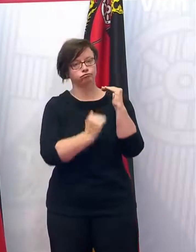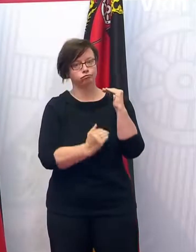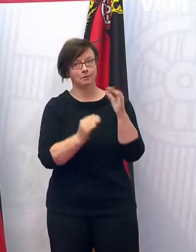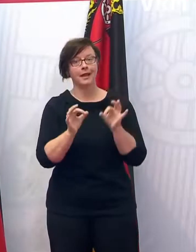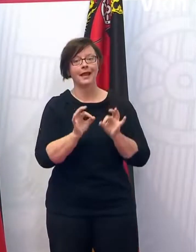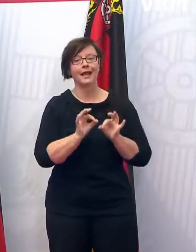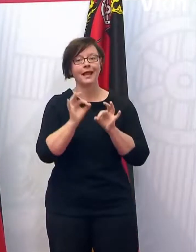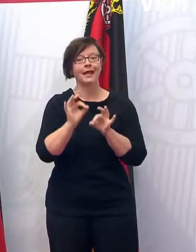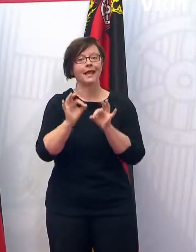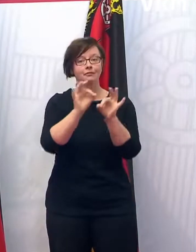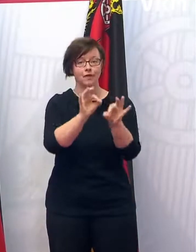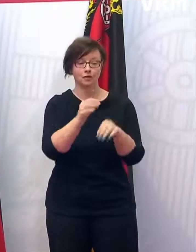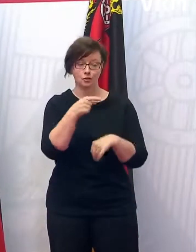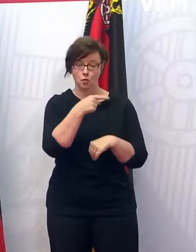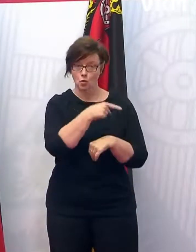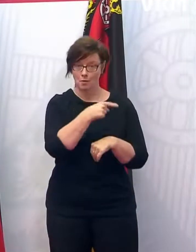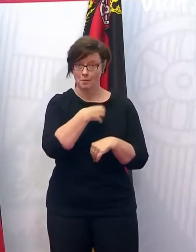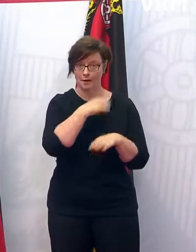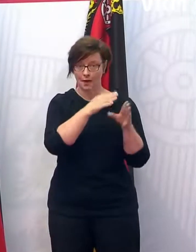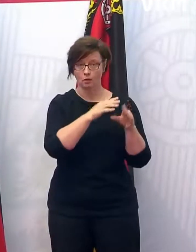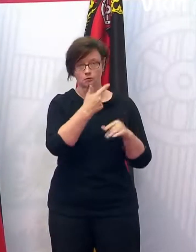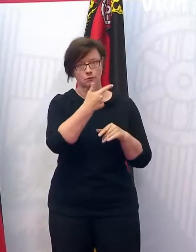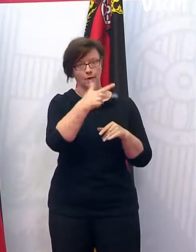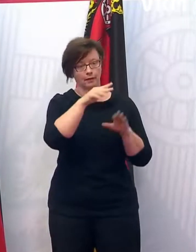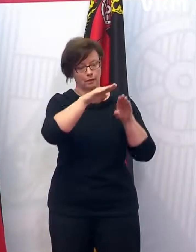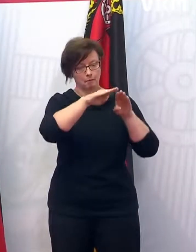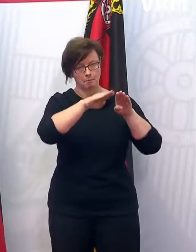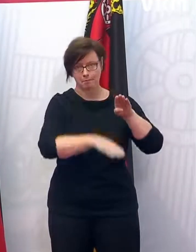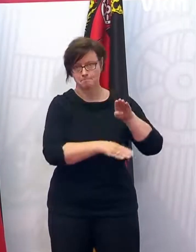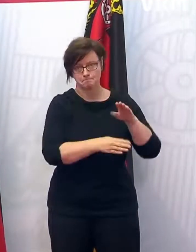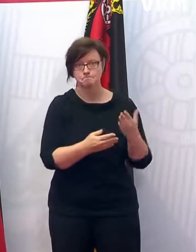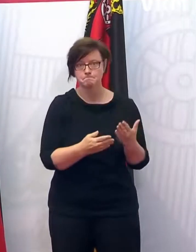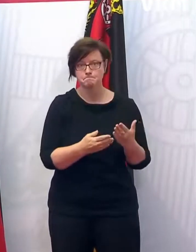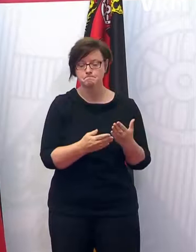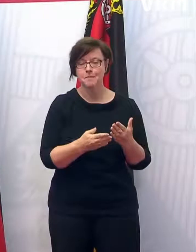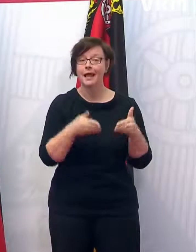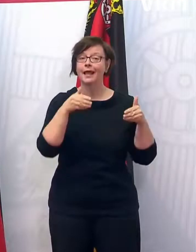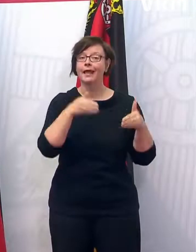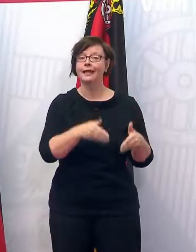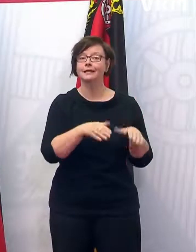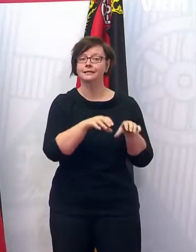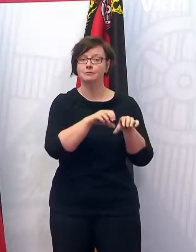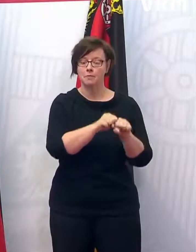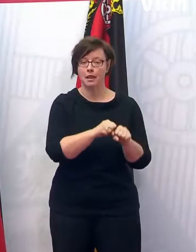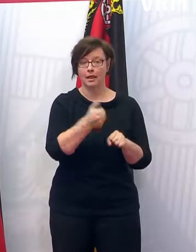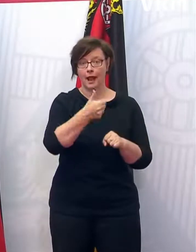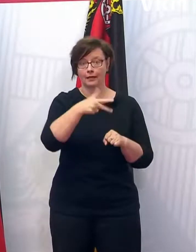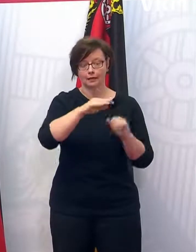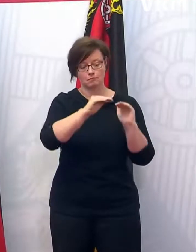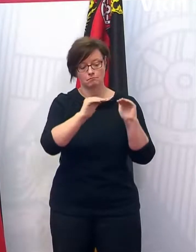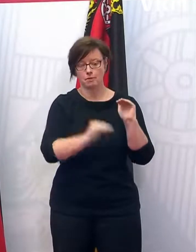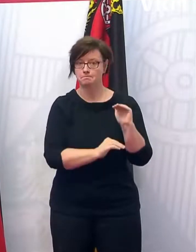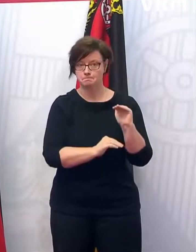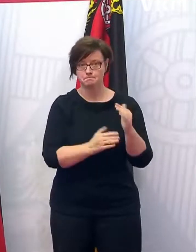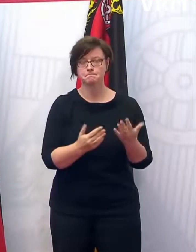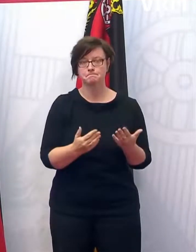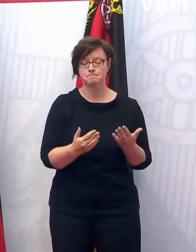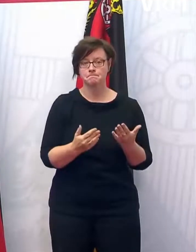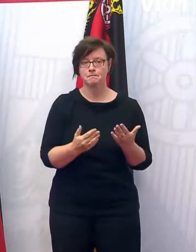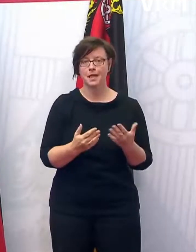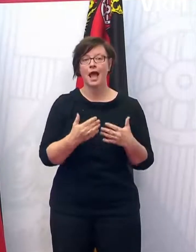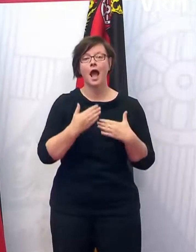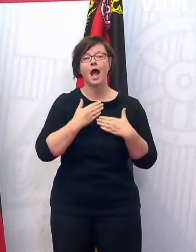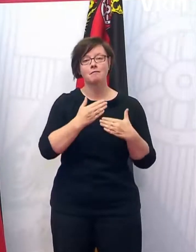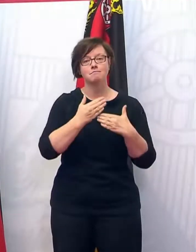sich in den Krankenhäusern um zwei Drittel zurückentwickelt, auch die Intensivbelegung um ein Drittel. Aber bei den